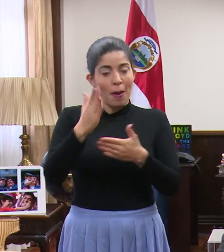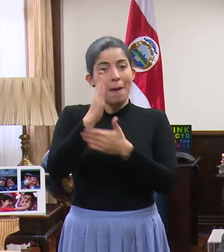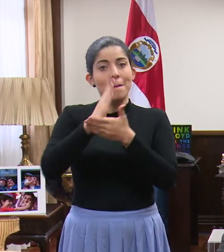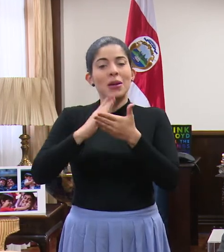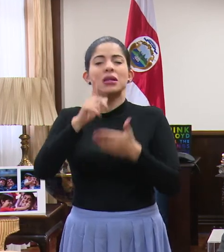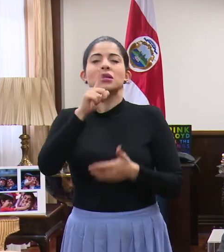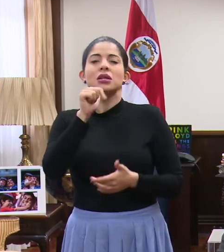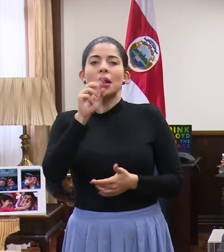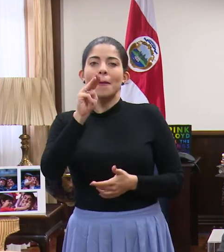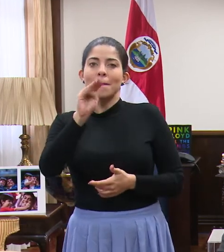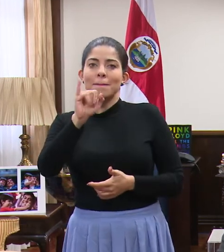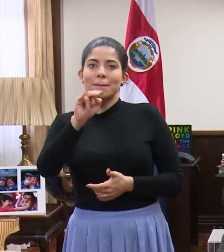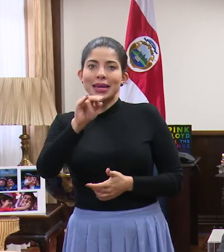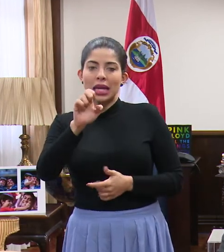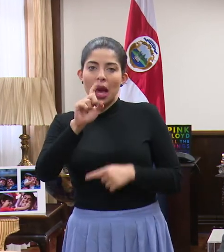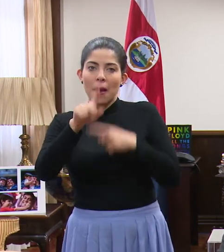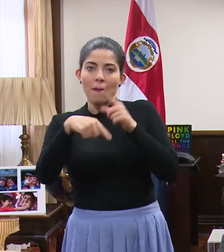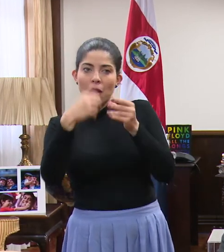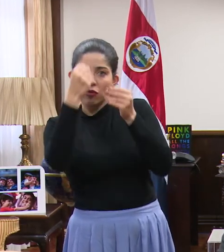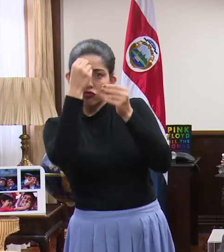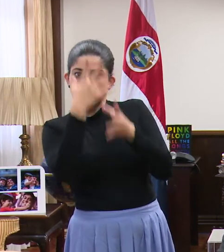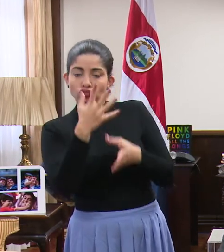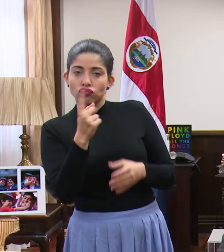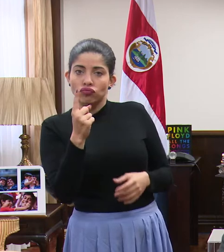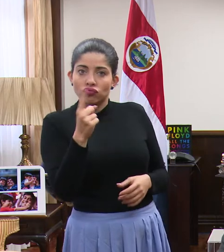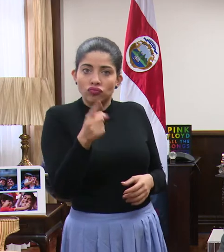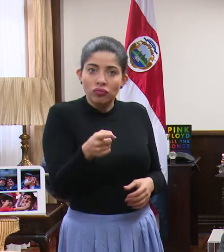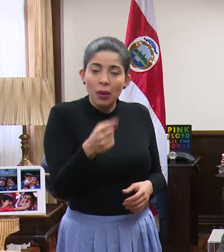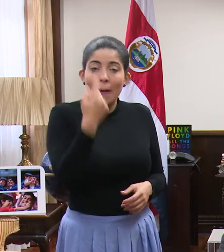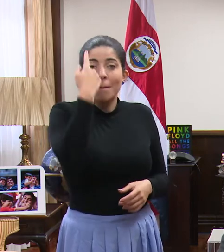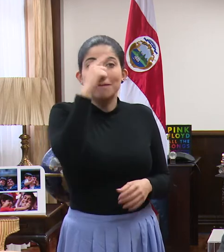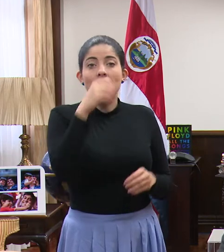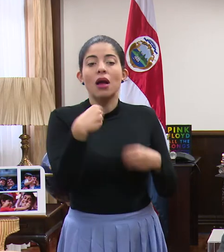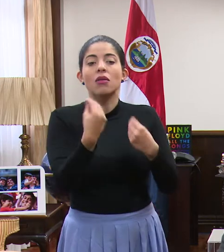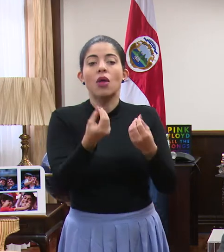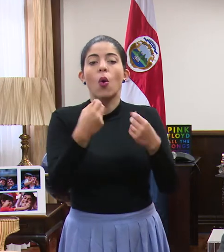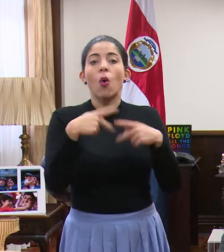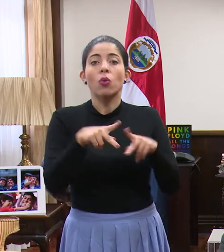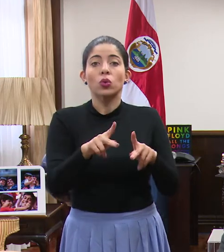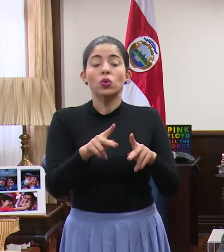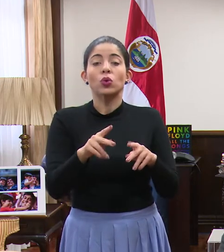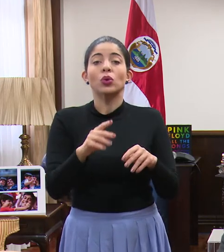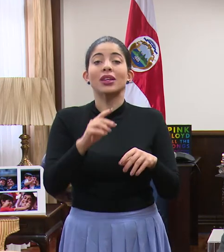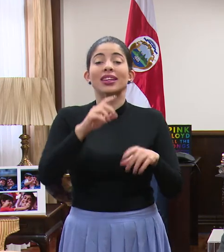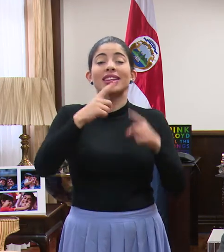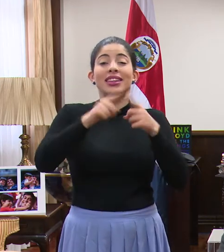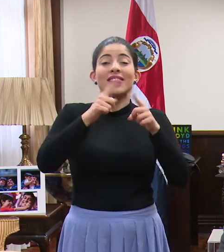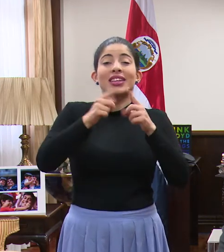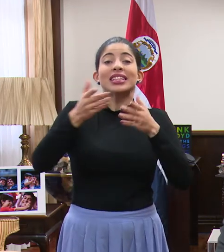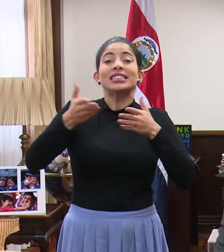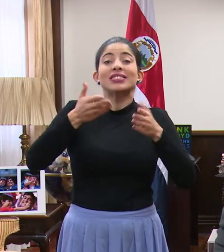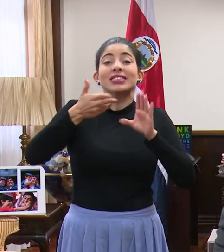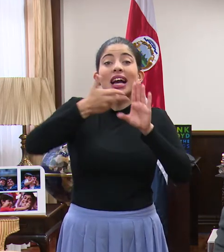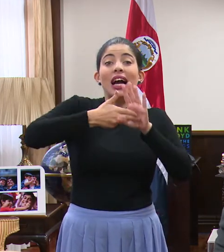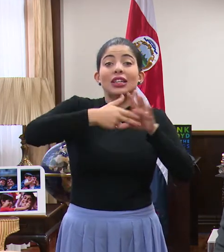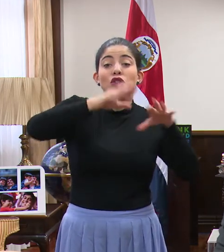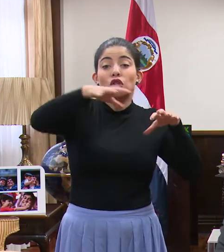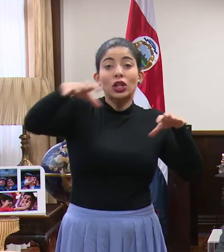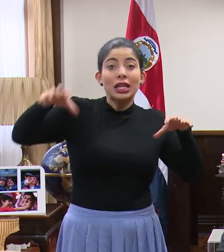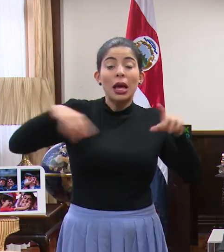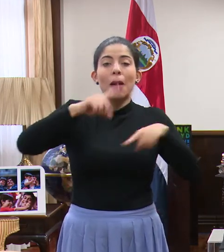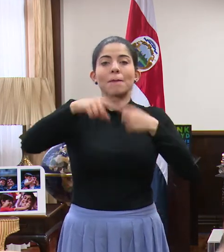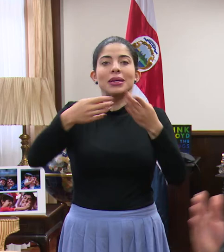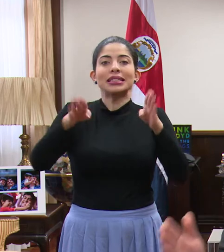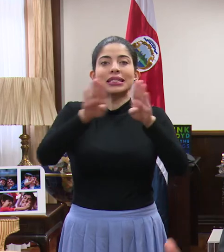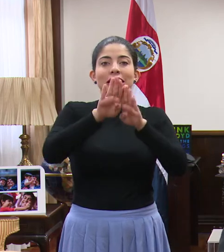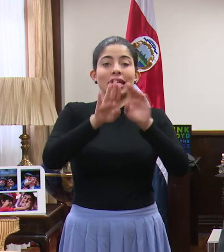MINAE, se girará una instrucción para permitir el cierre de las estaciones de servicio de 10 de